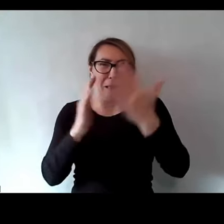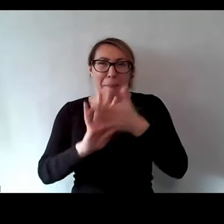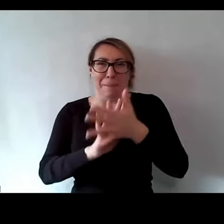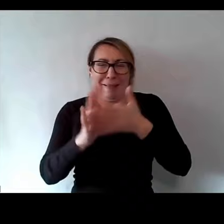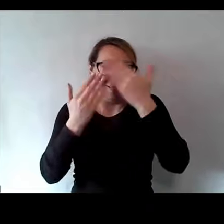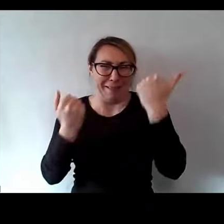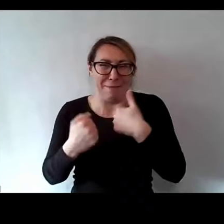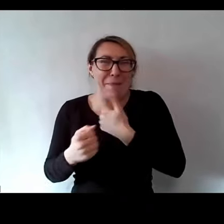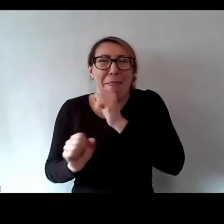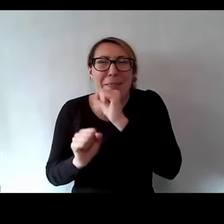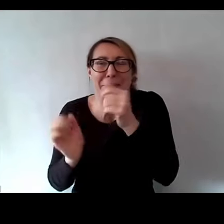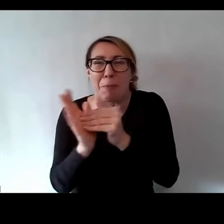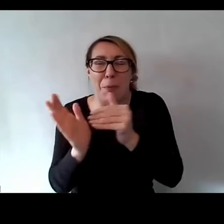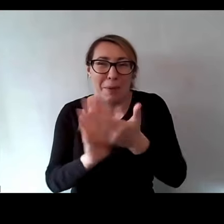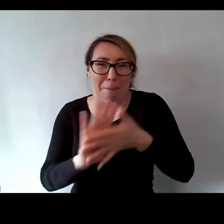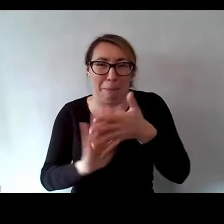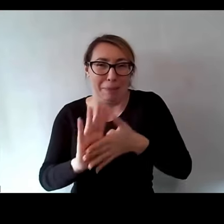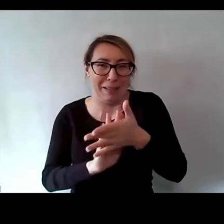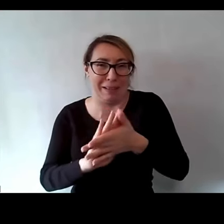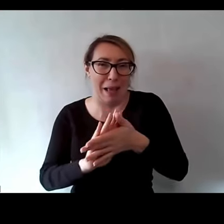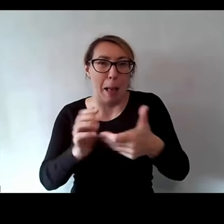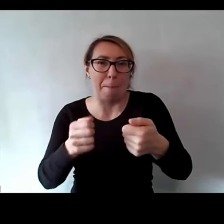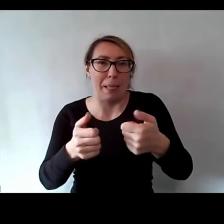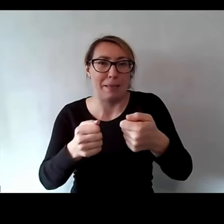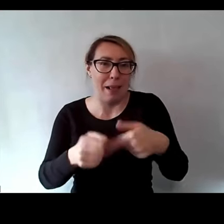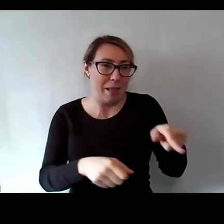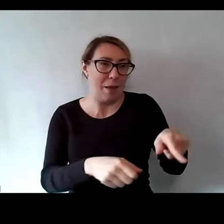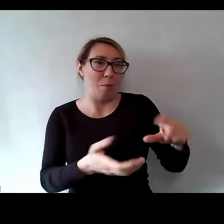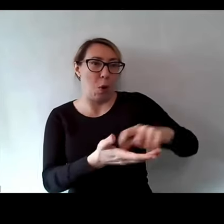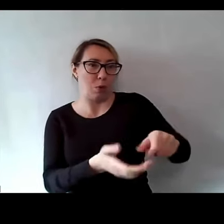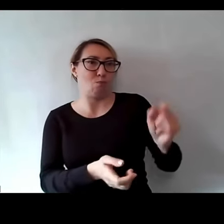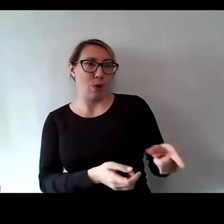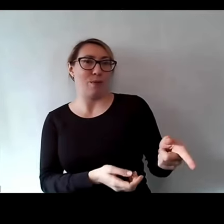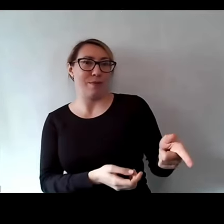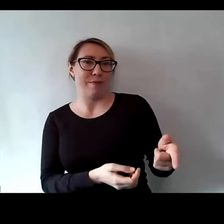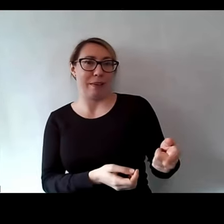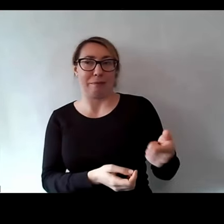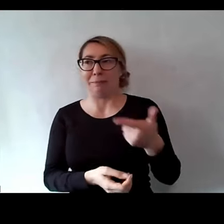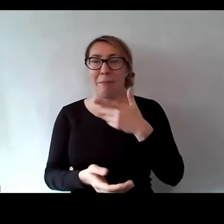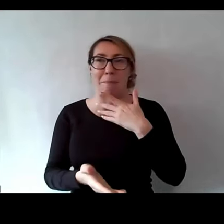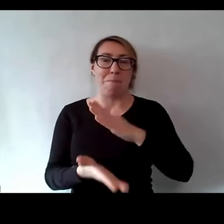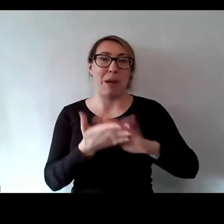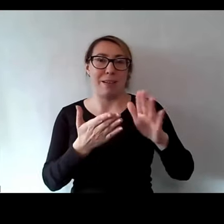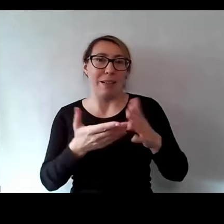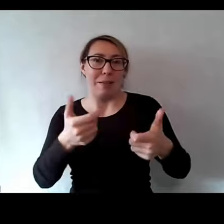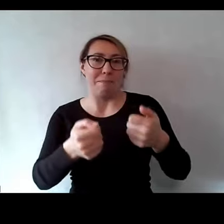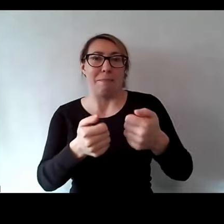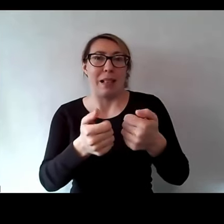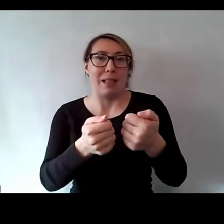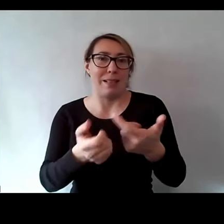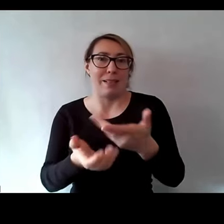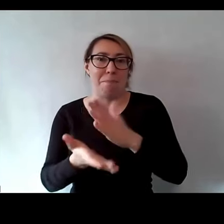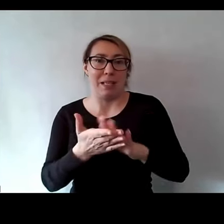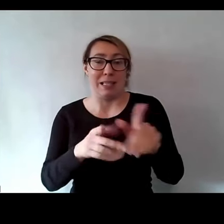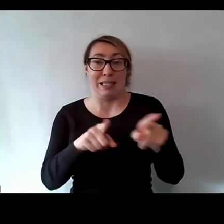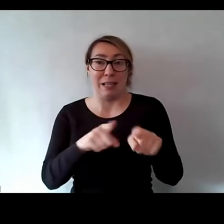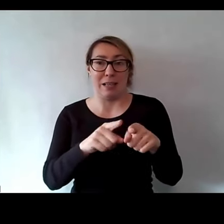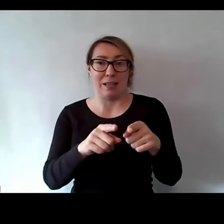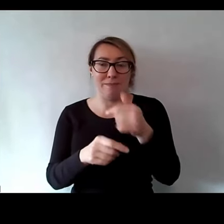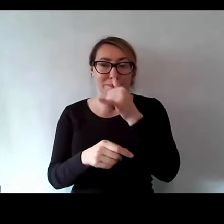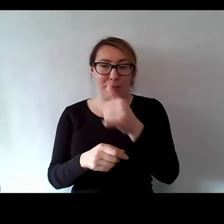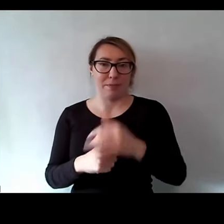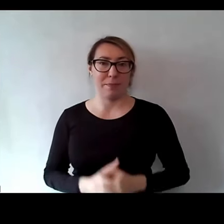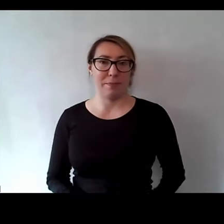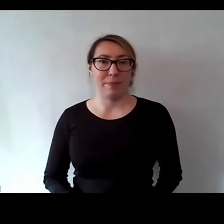miga, nie miałem potrzeby zamigać PlayStation, ale stoi w pokoju. Nie może być PlayStation bez znaczka migowego.